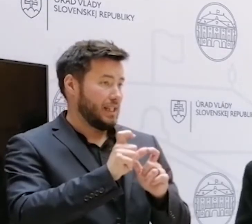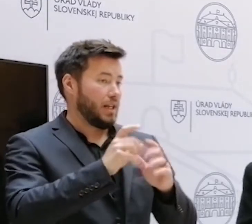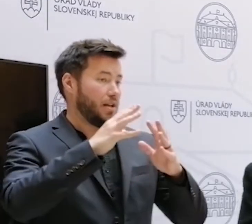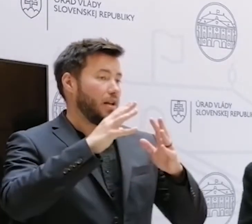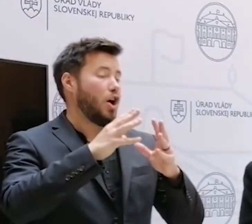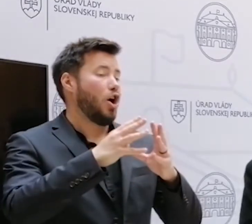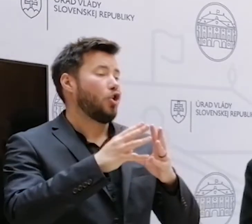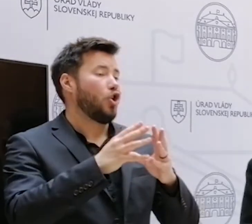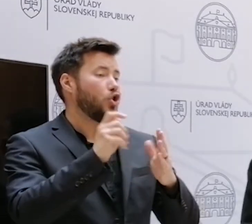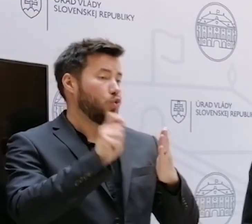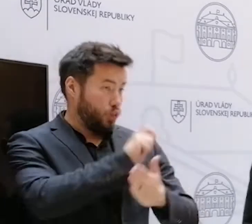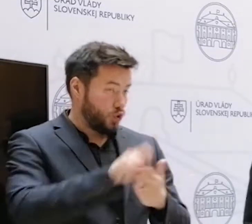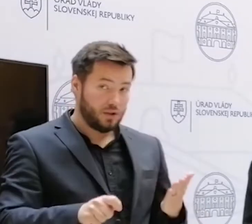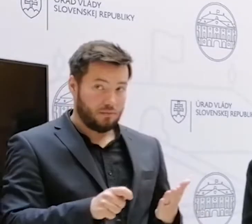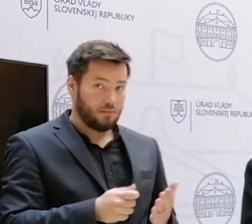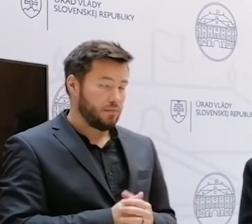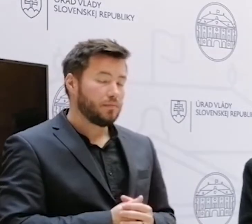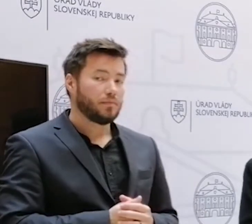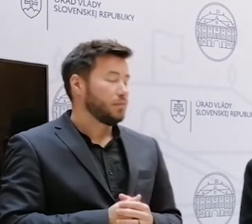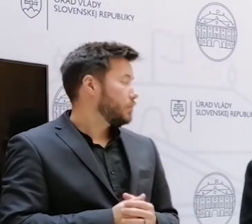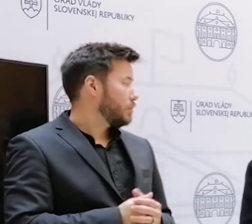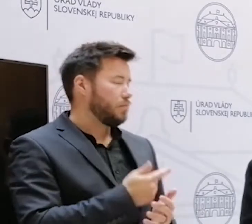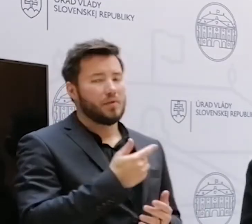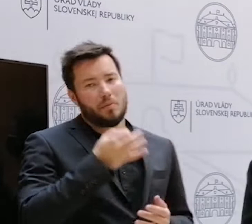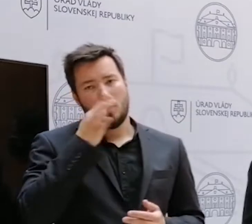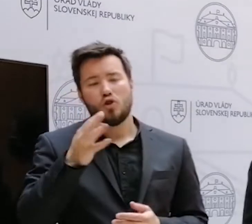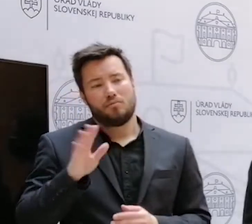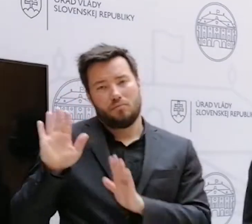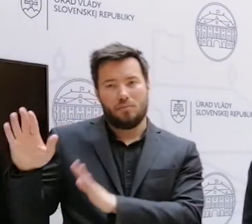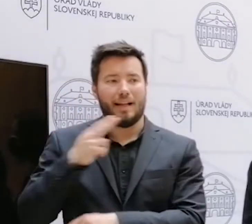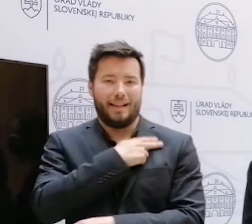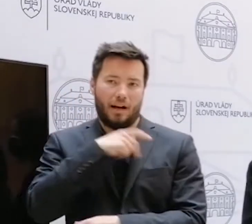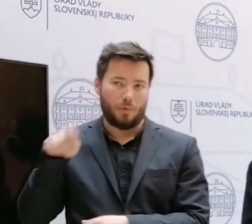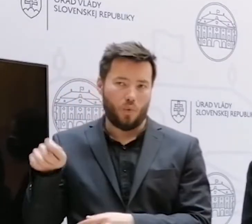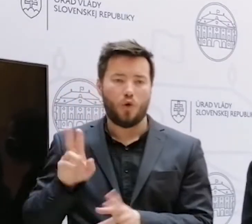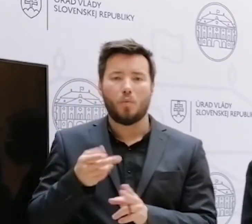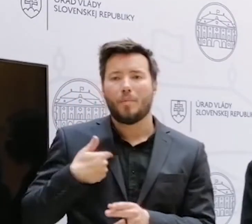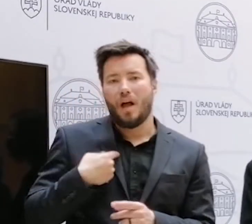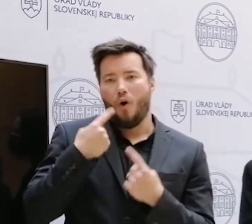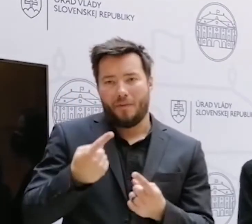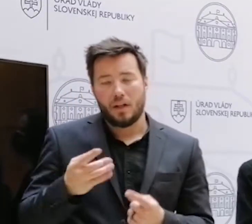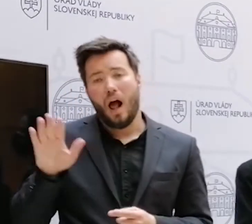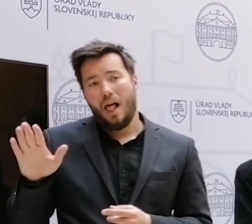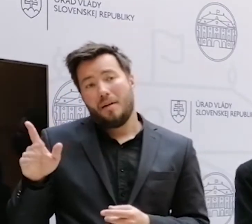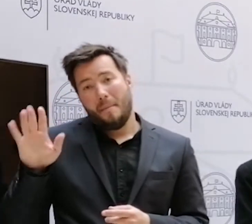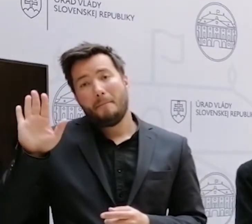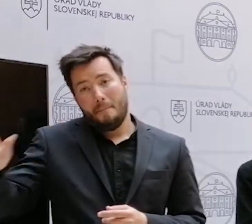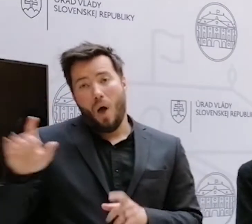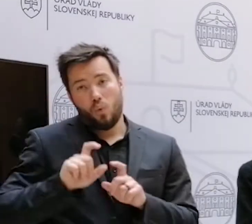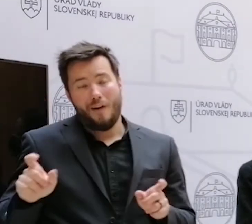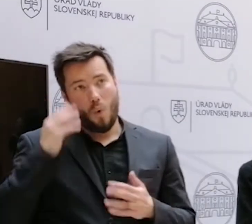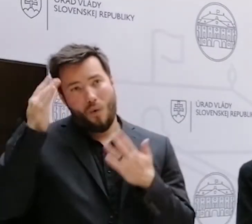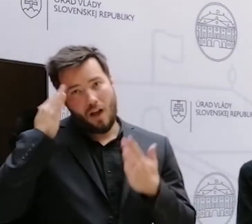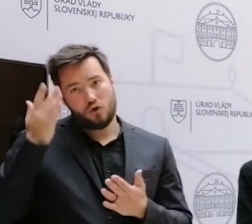Tak ja si nedovolím hovoriť za generálneho prokurátora, ale myslím si, že naozaj veľa dôvodov na stole, aby na tým vážne uvažoval. A aké je tam možno,